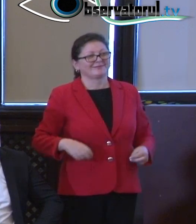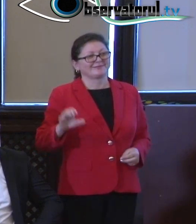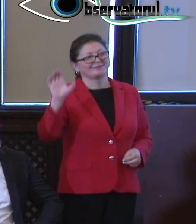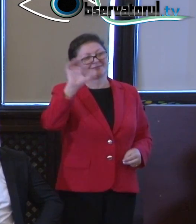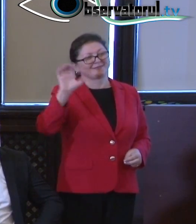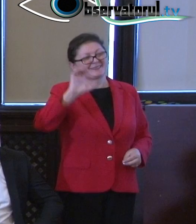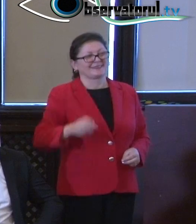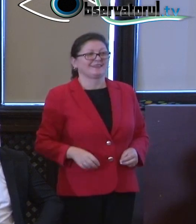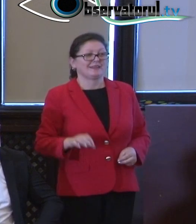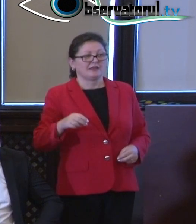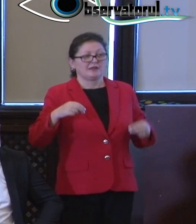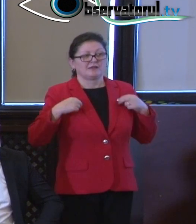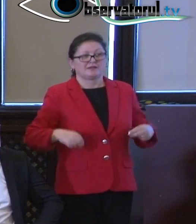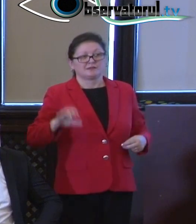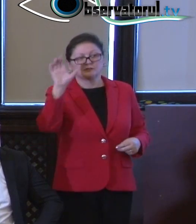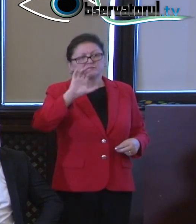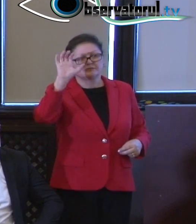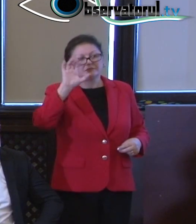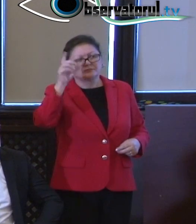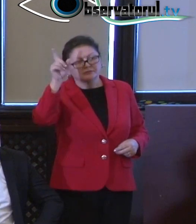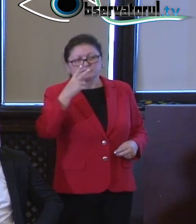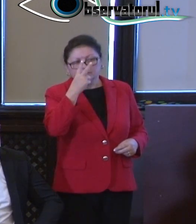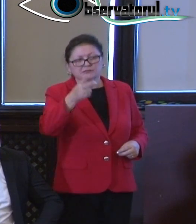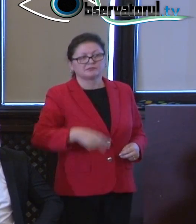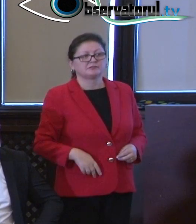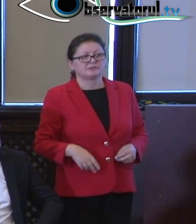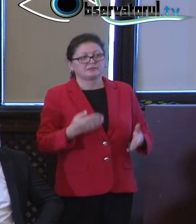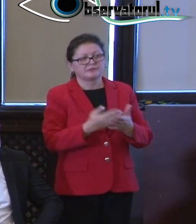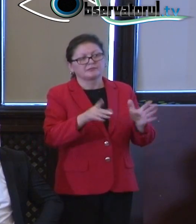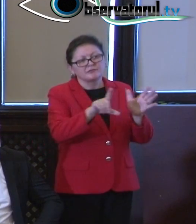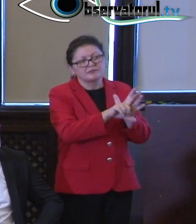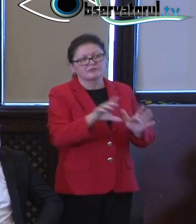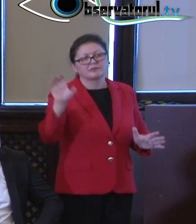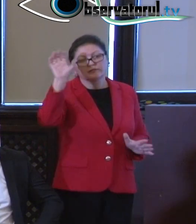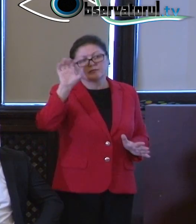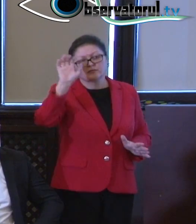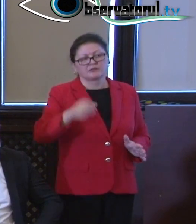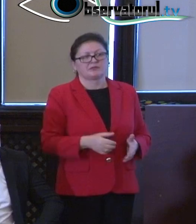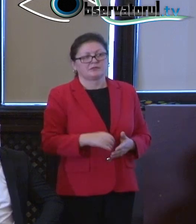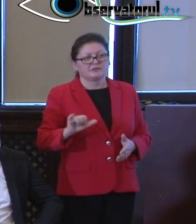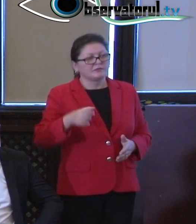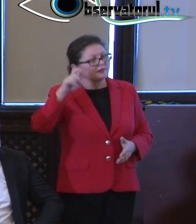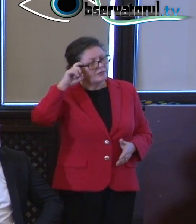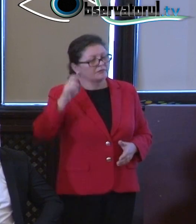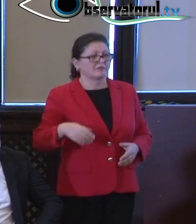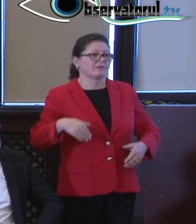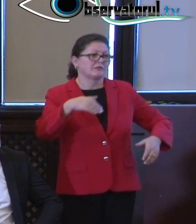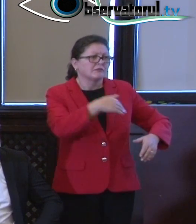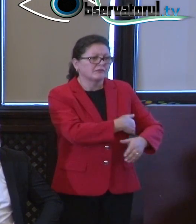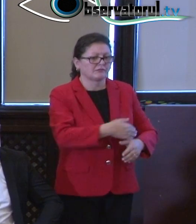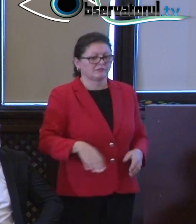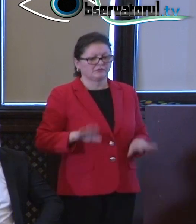un cuvânt greu de spus în adoptarea legislației europene și cred că, într-un final, să